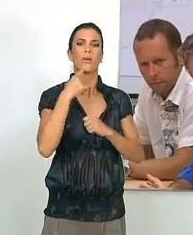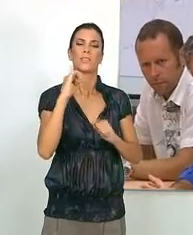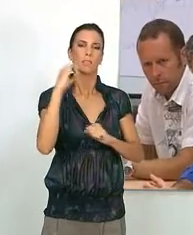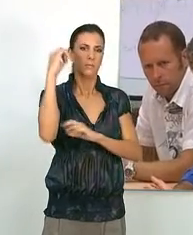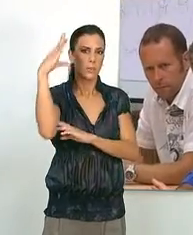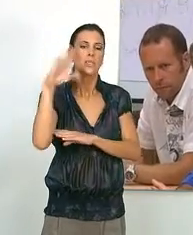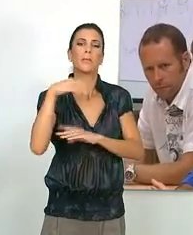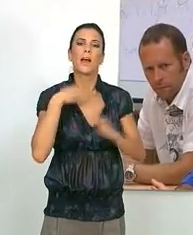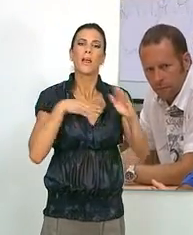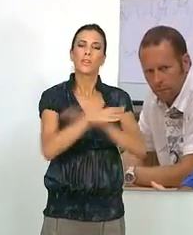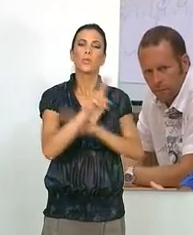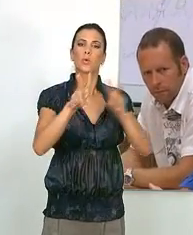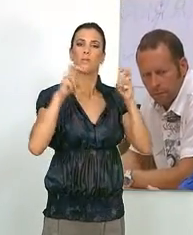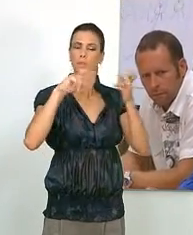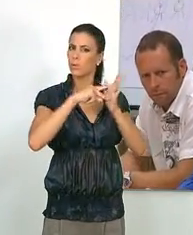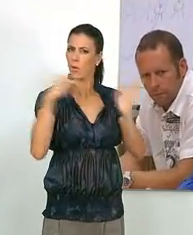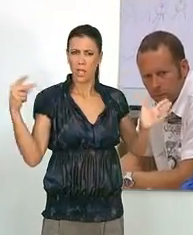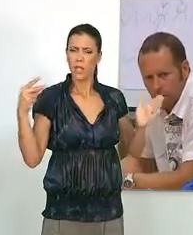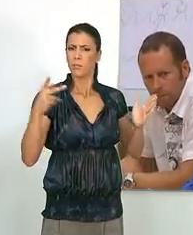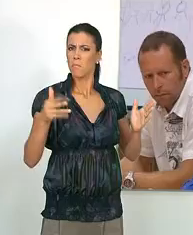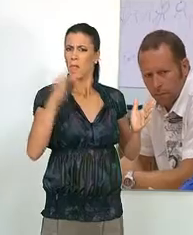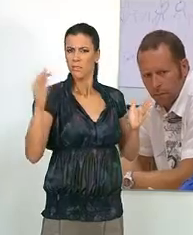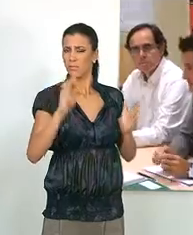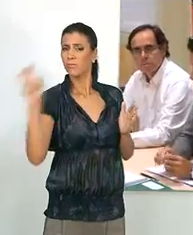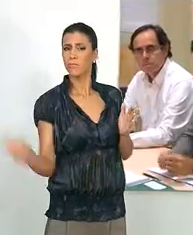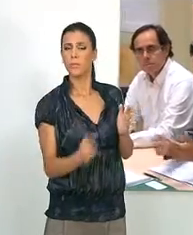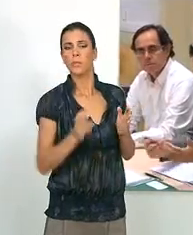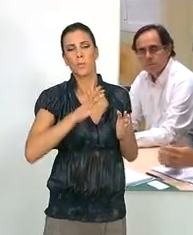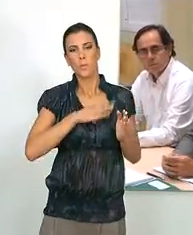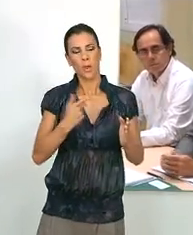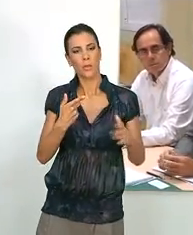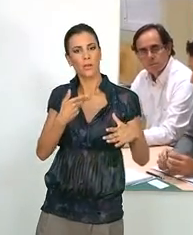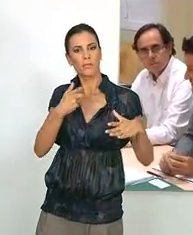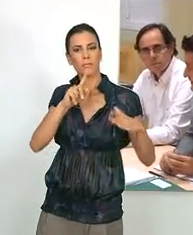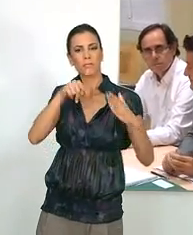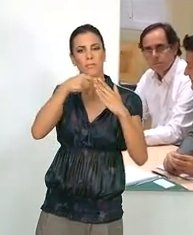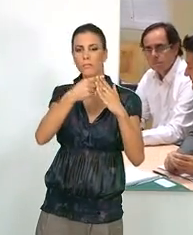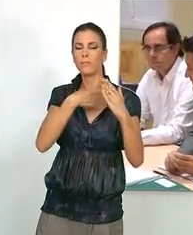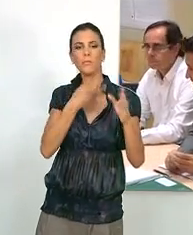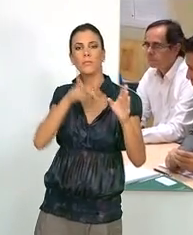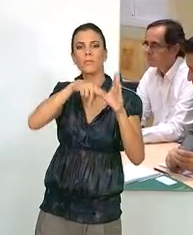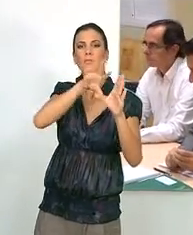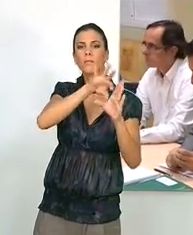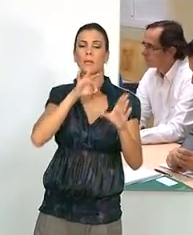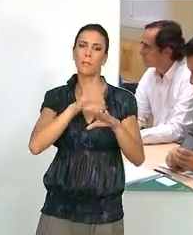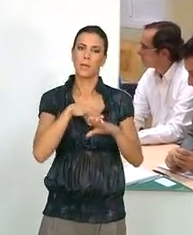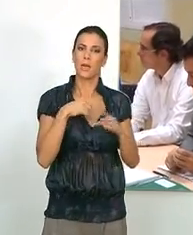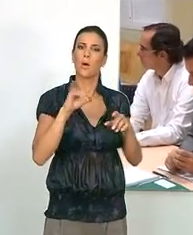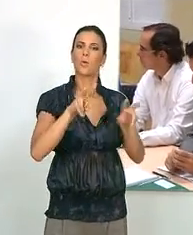y acceso a nuevas tecnologías serán algunos de los epígrafes que se podrán acoger a esta línea de crédito.